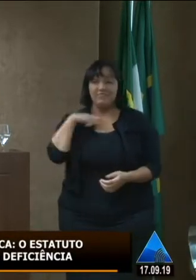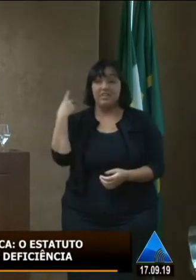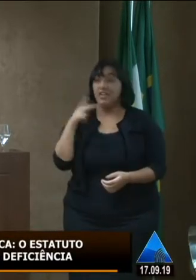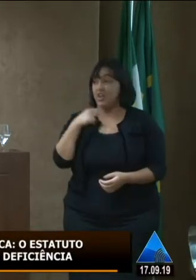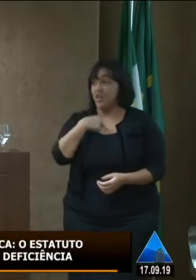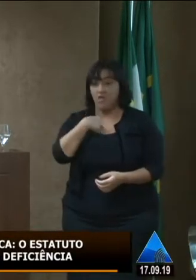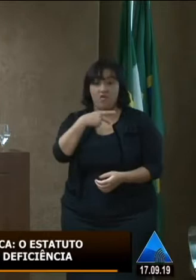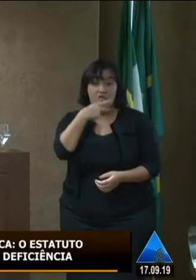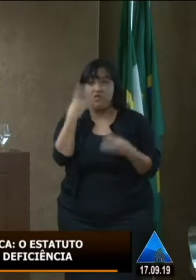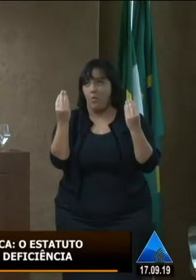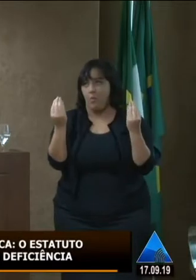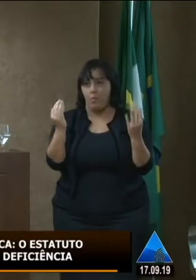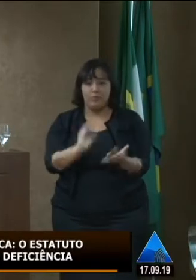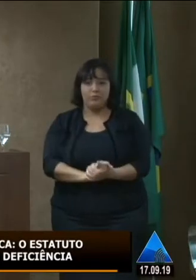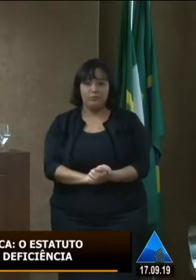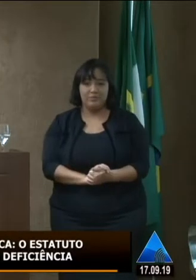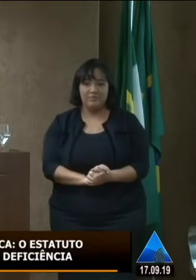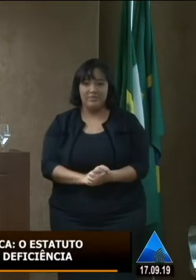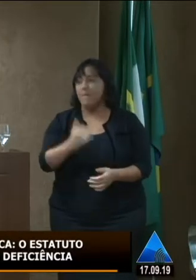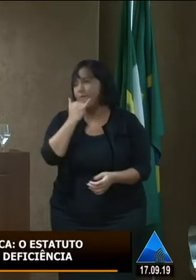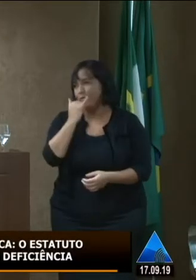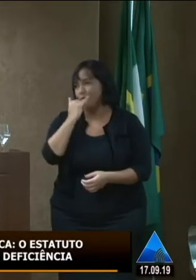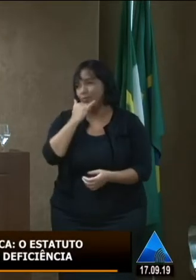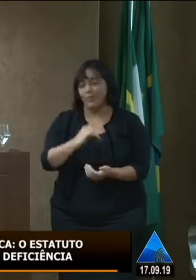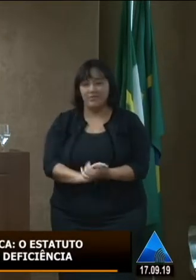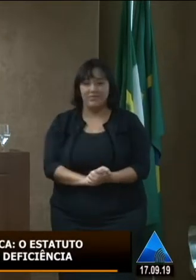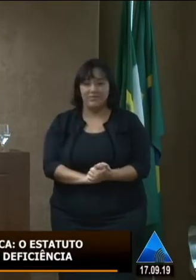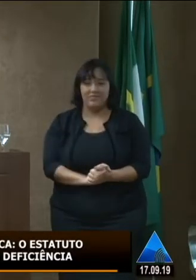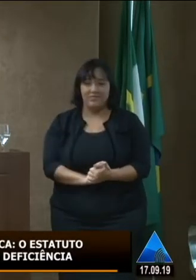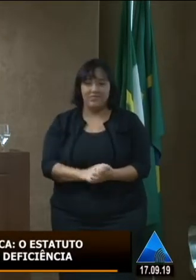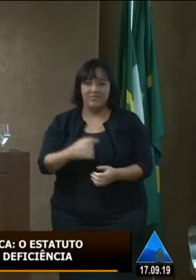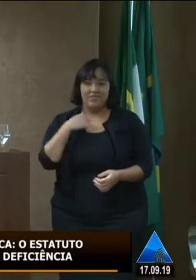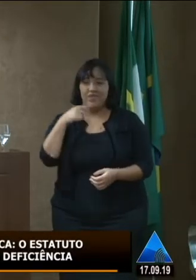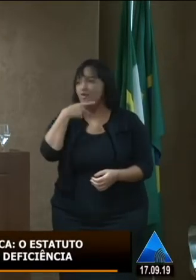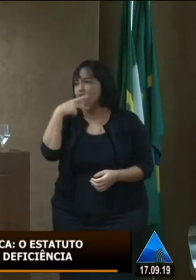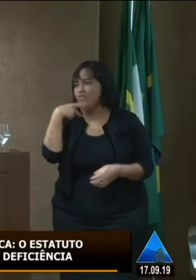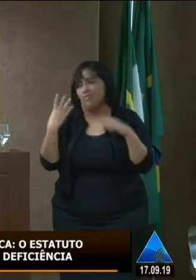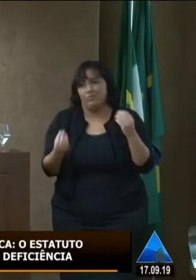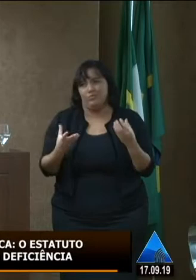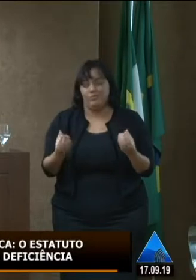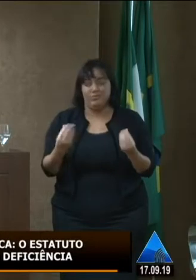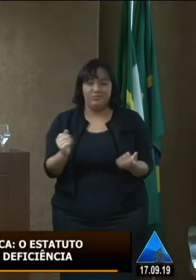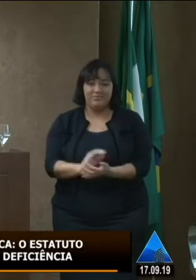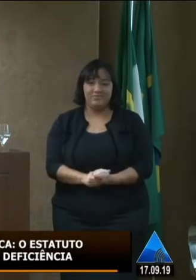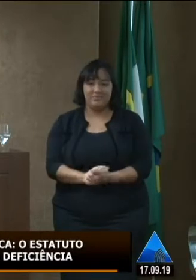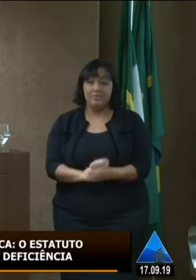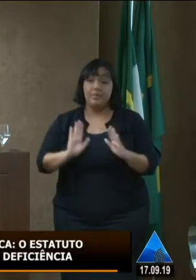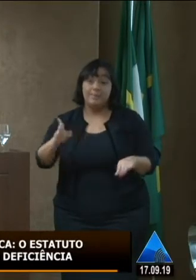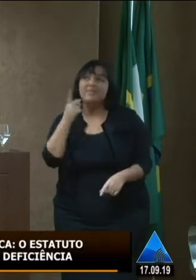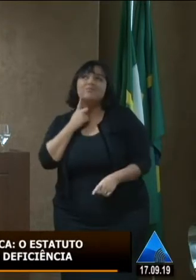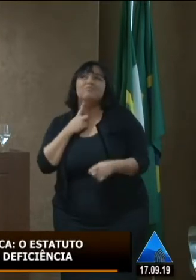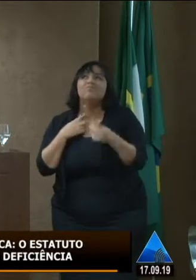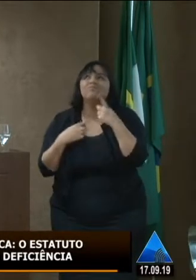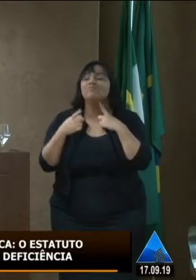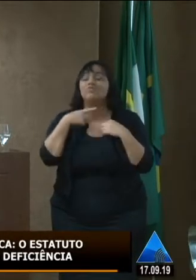muito a gente fala demais então os senhores me perdoem porque eu venho dessa escola eu falo muito mas é o desejo